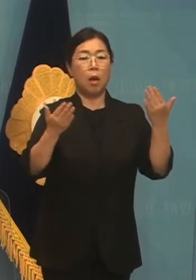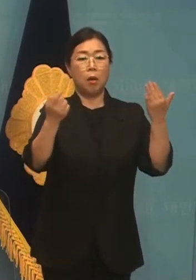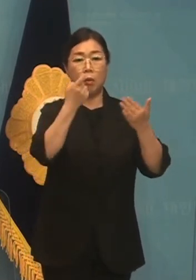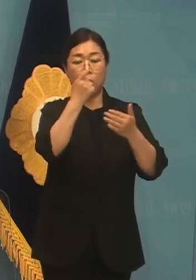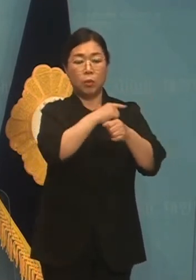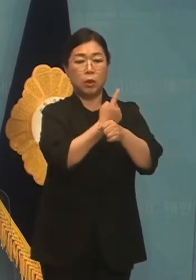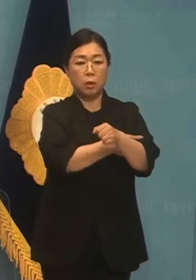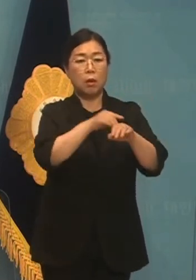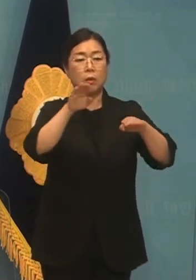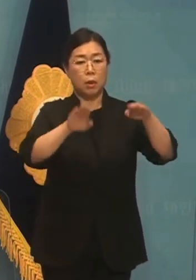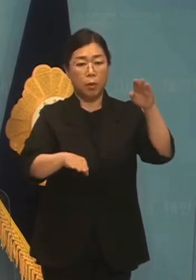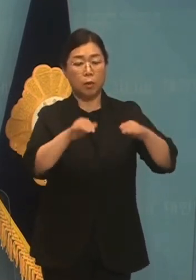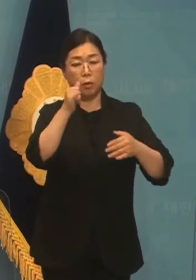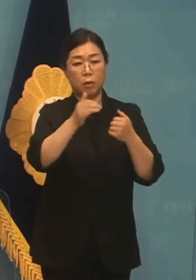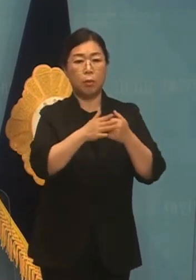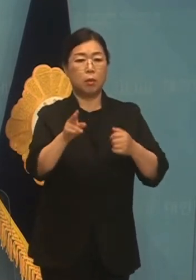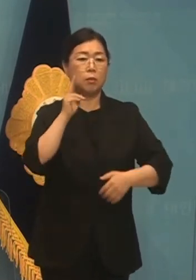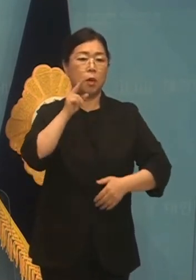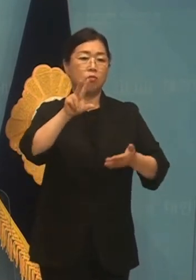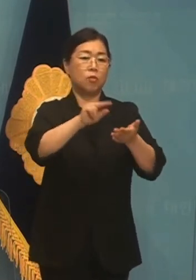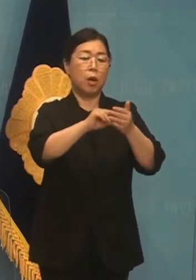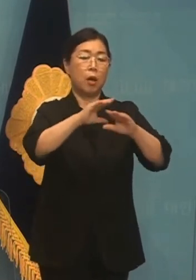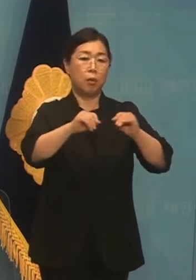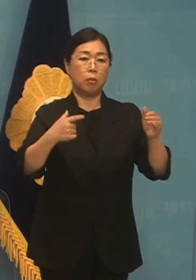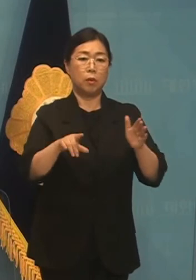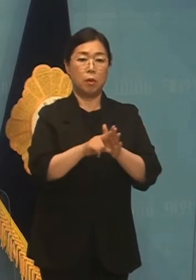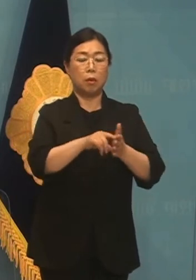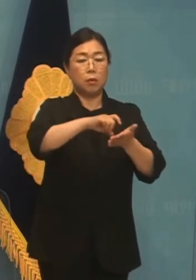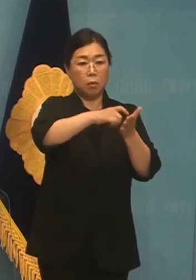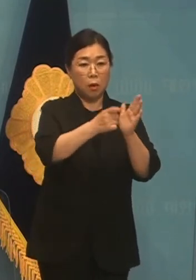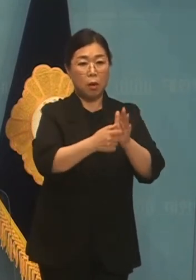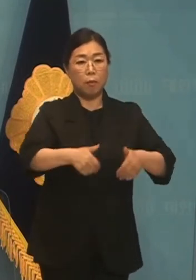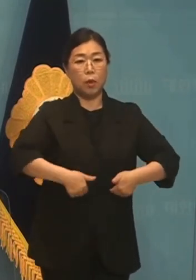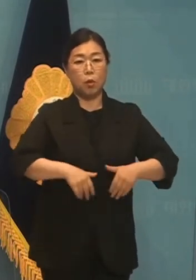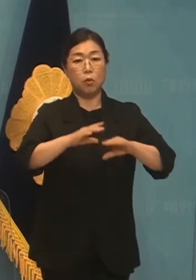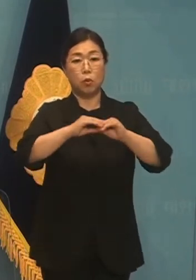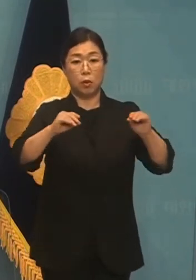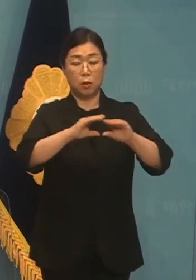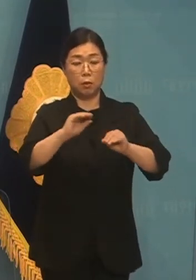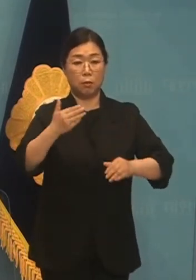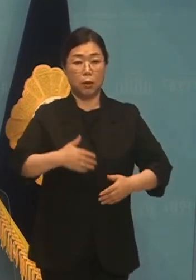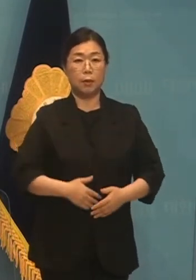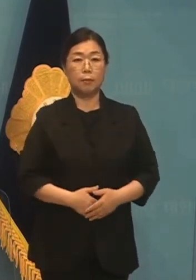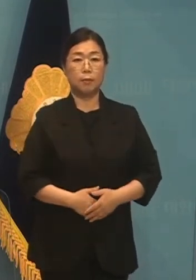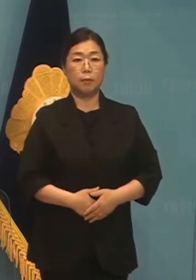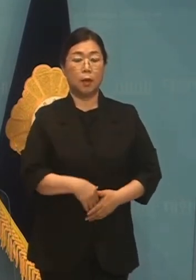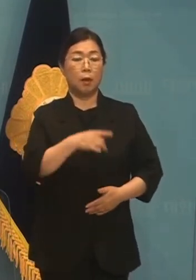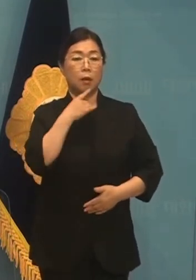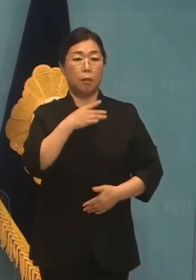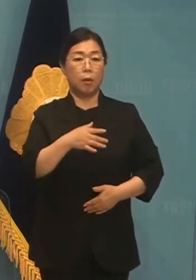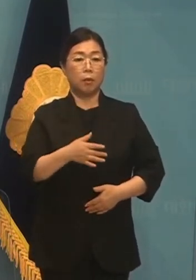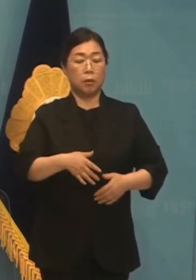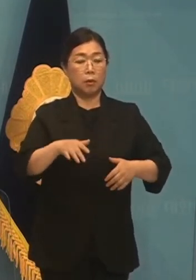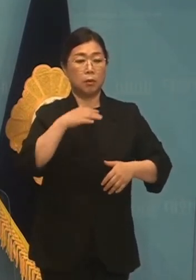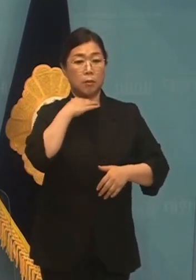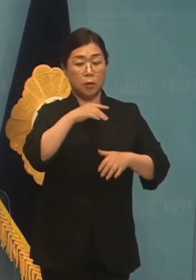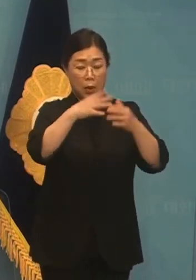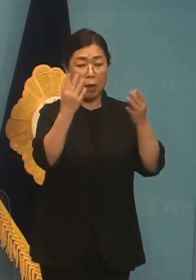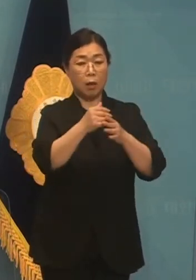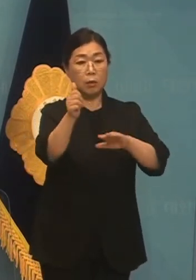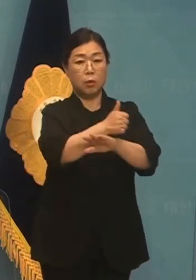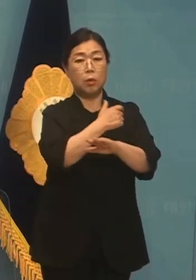격차 등 심각한 부작용을 해소하기에 적절하고 필요한 조치입니다. 다만 전면 등교를